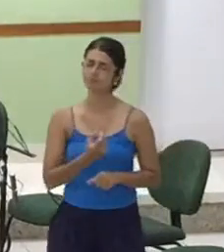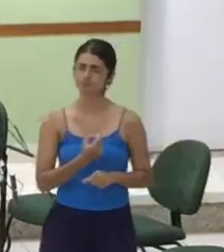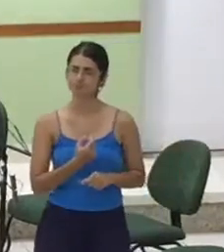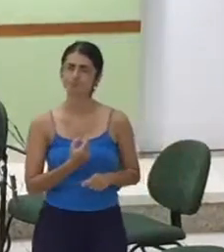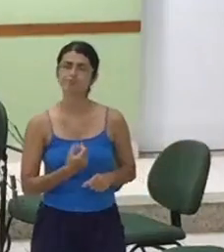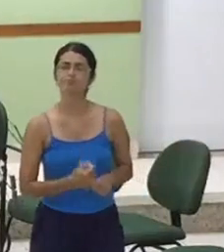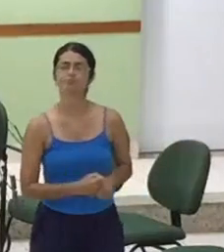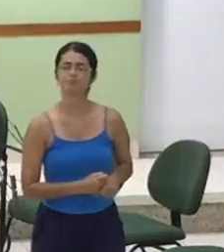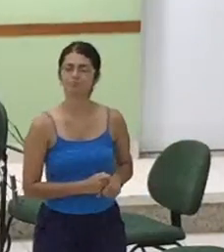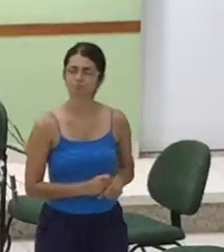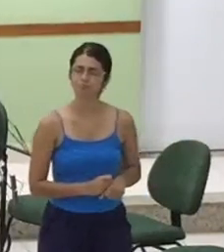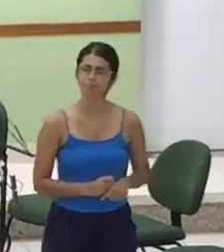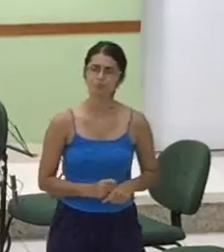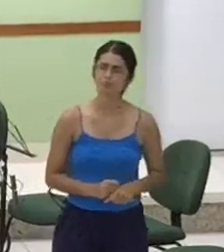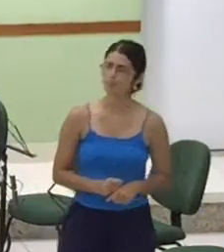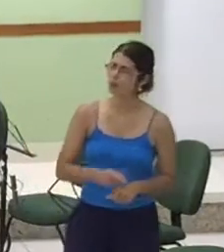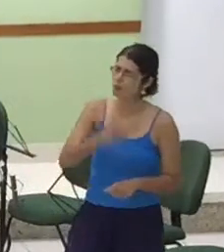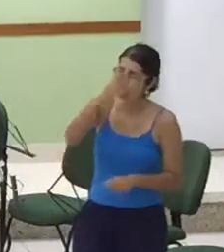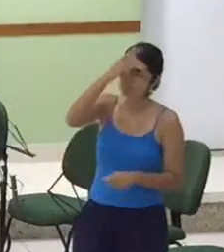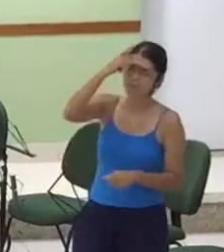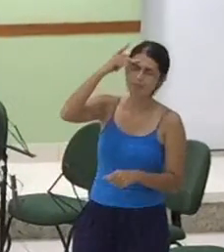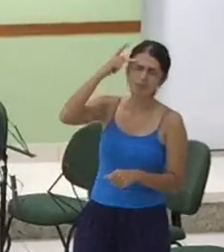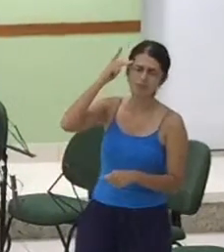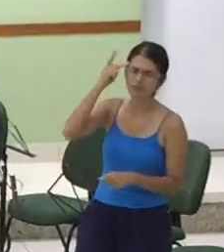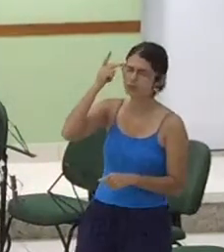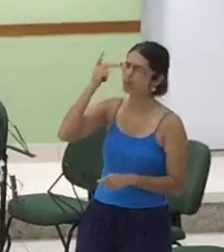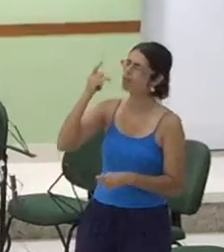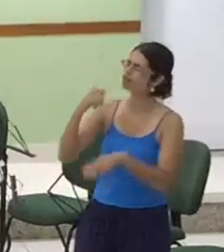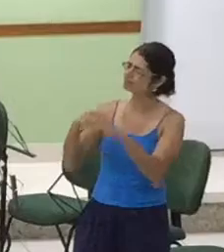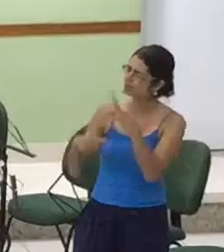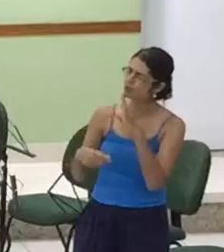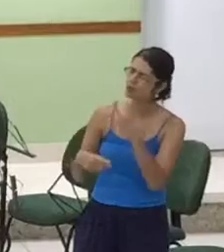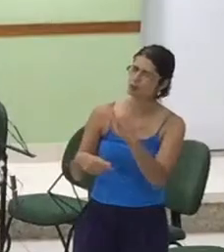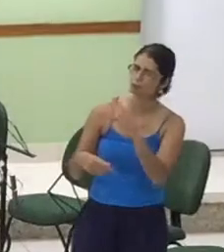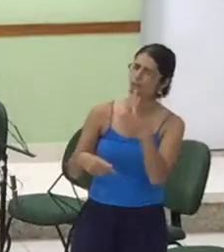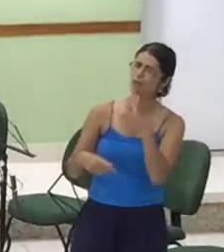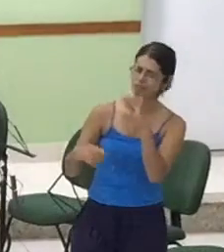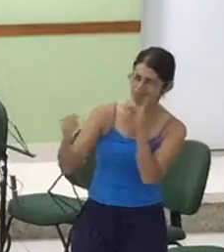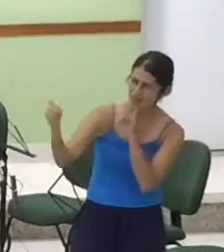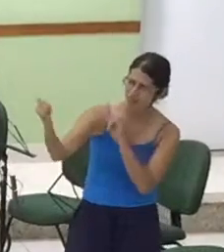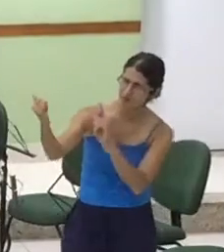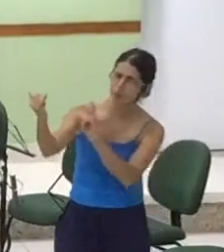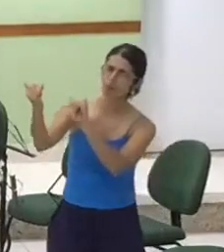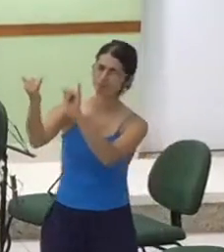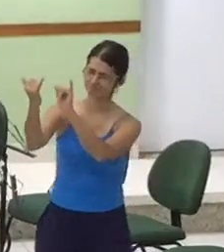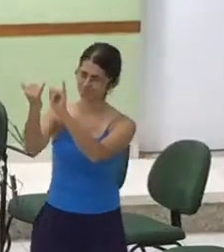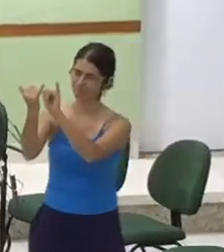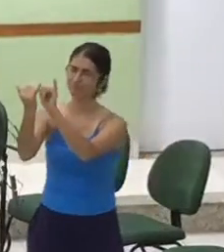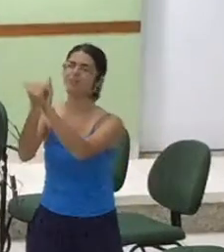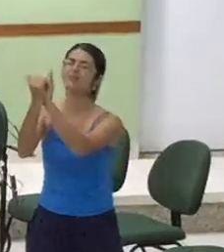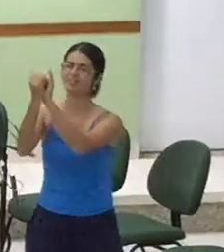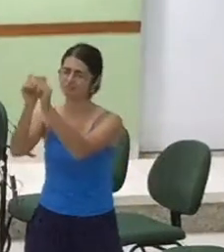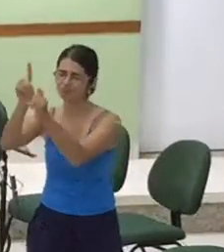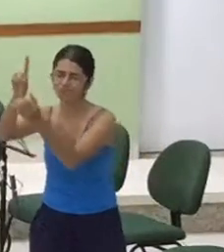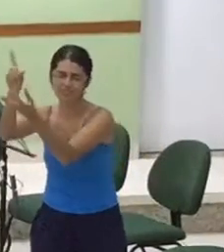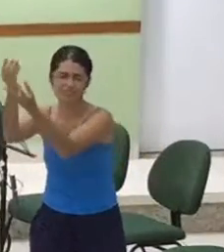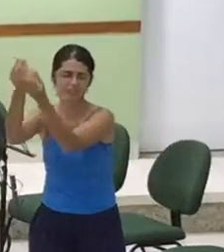Só que encontre-se a certeza Do metal que recebeu